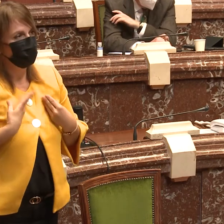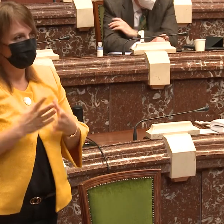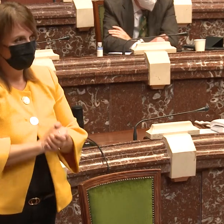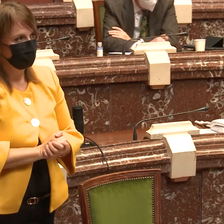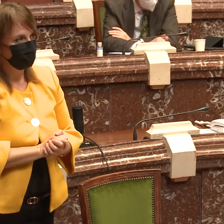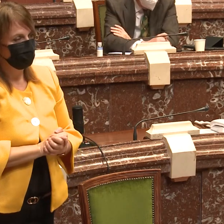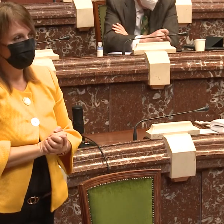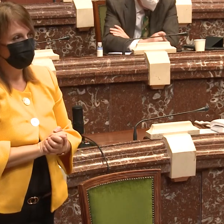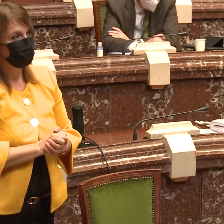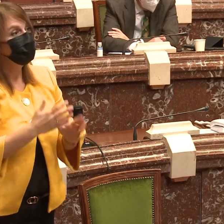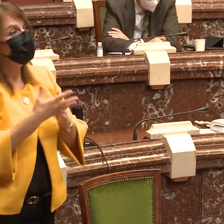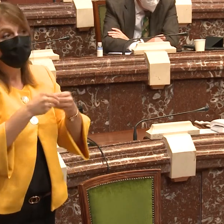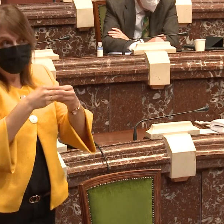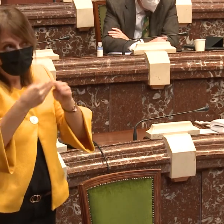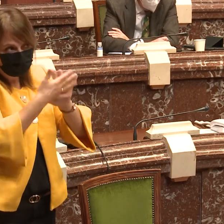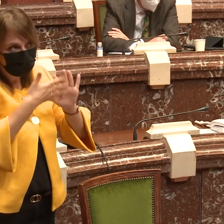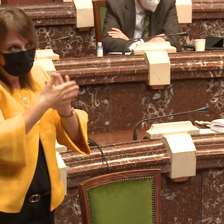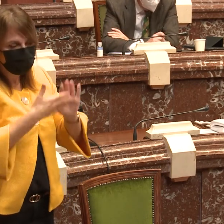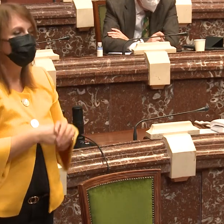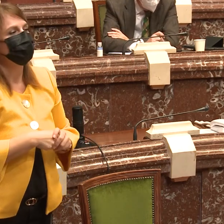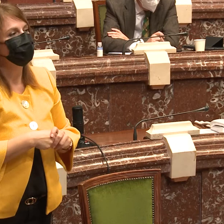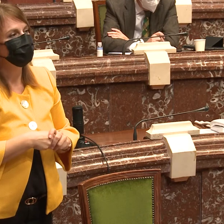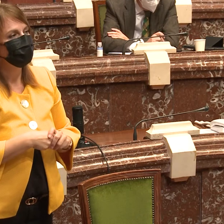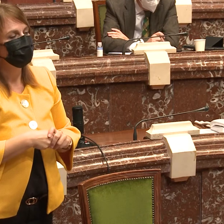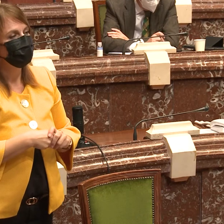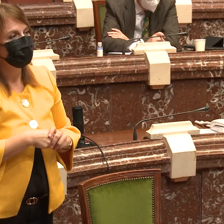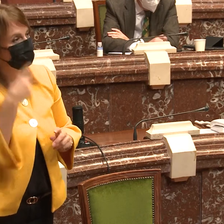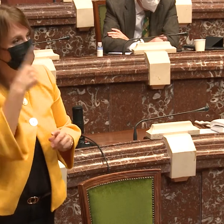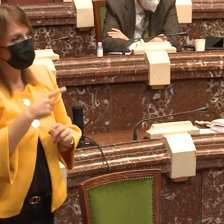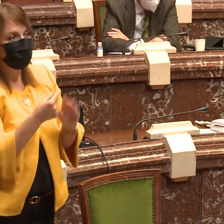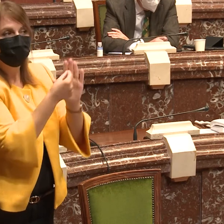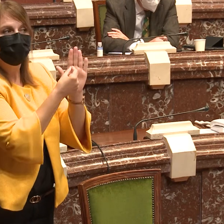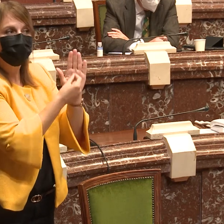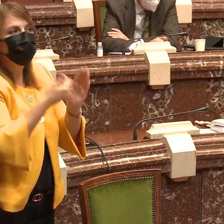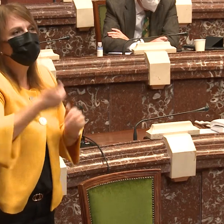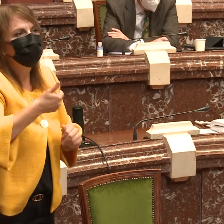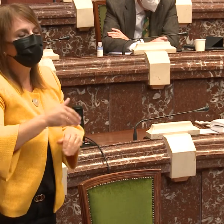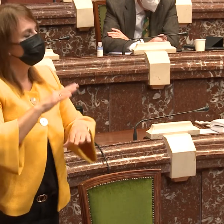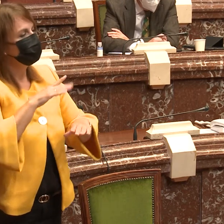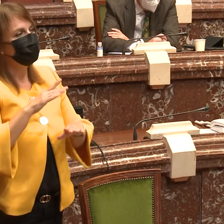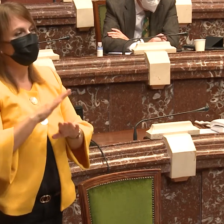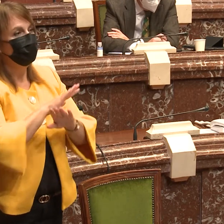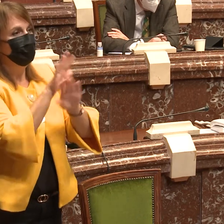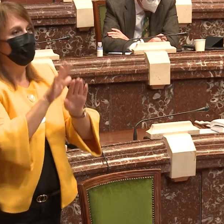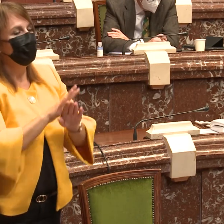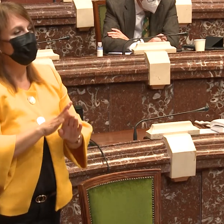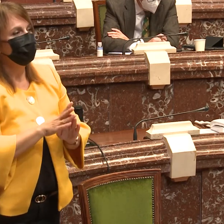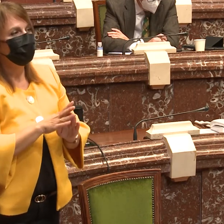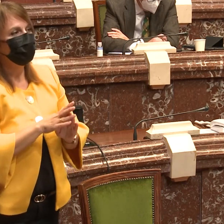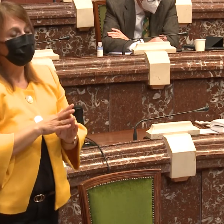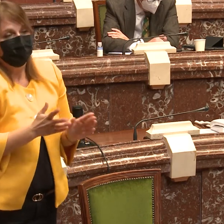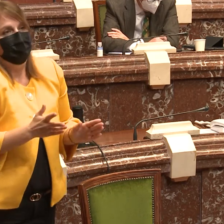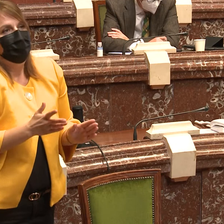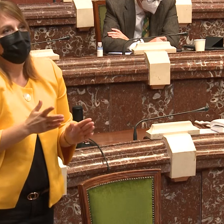¿Sabes cuántas personas sordas viven aquí en usuarias de la lengua de signos aquí en la región? ¿Sabrías darme esos datos?